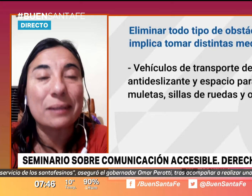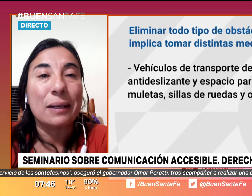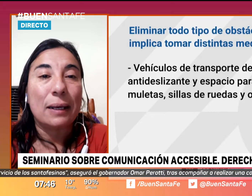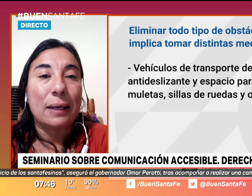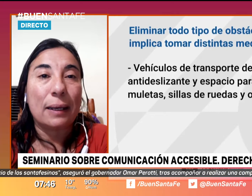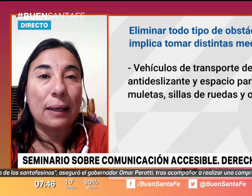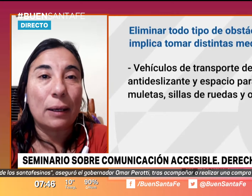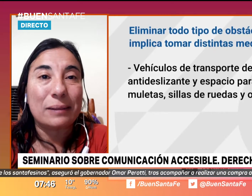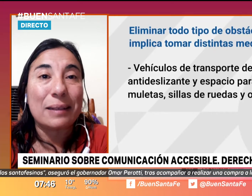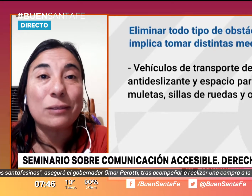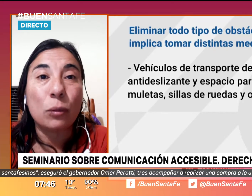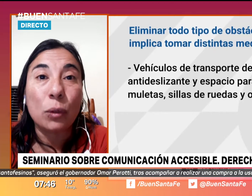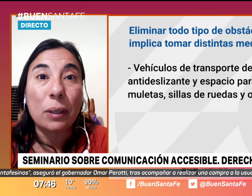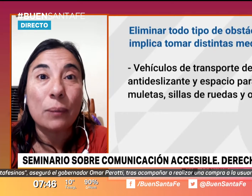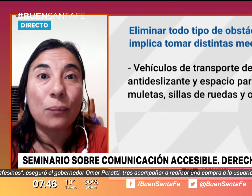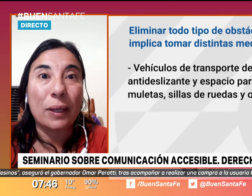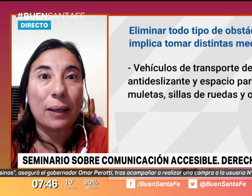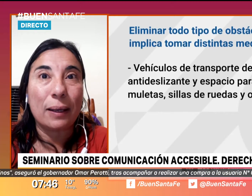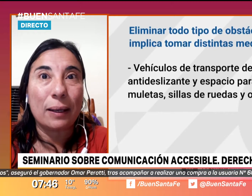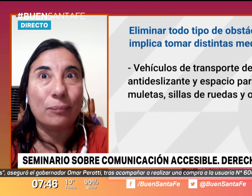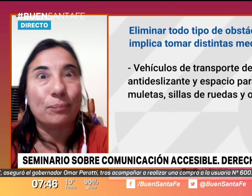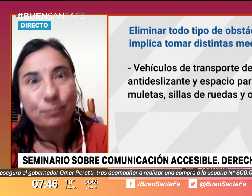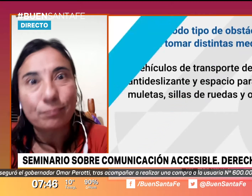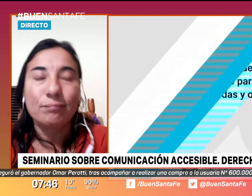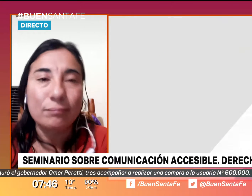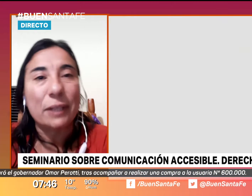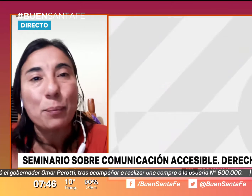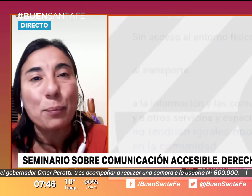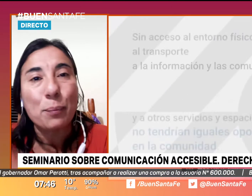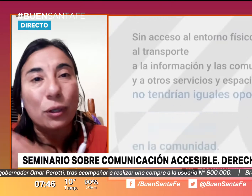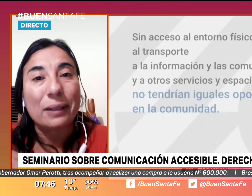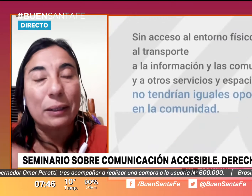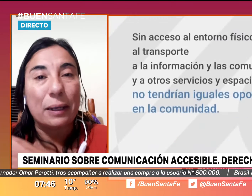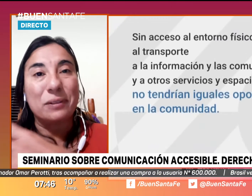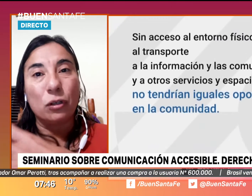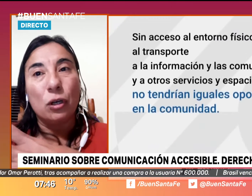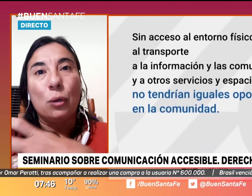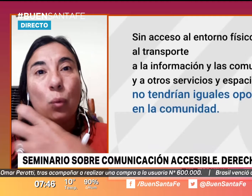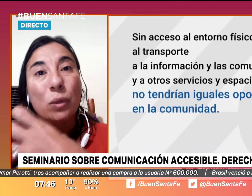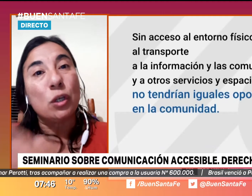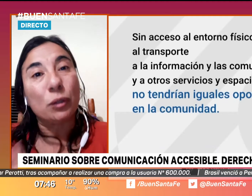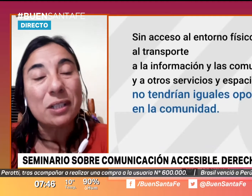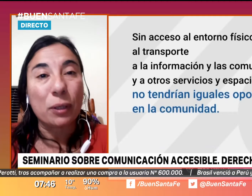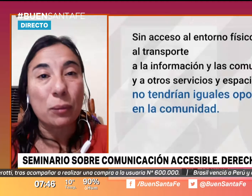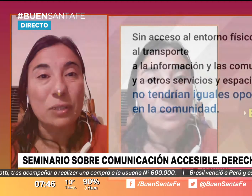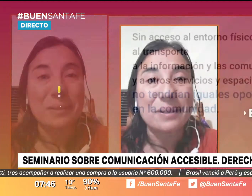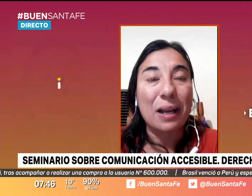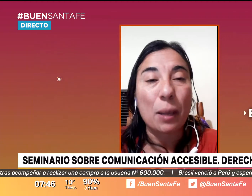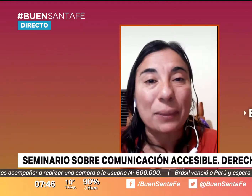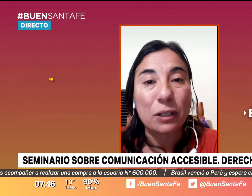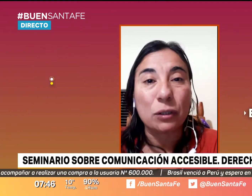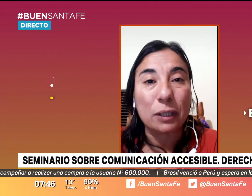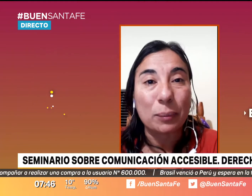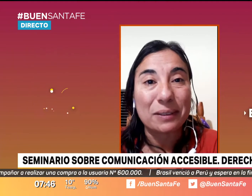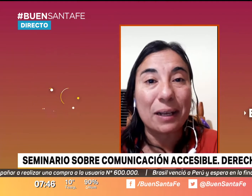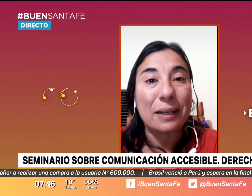Entonces, se hizo muy importante, digamos, se hizo un puesto de botella porque muchas veces